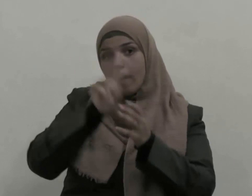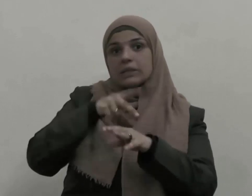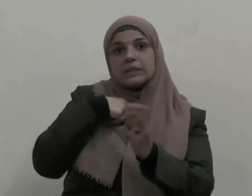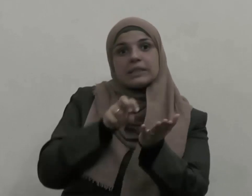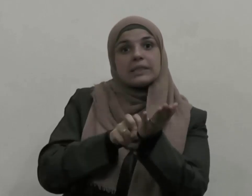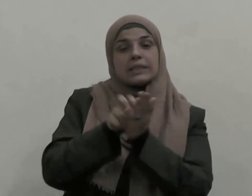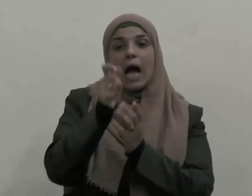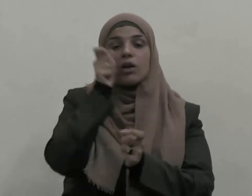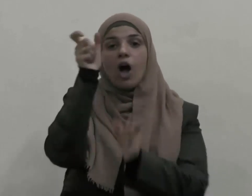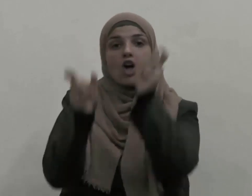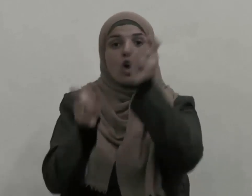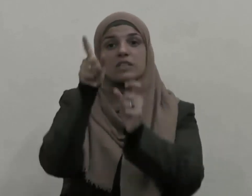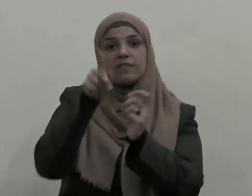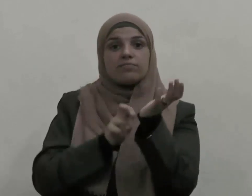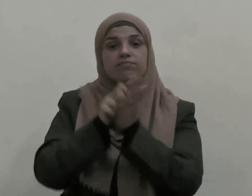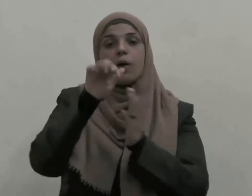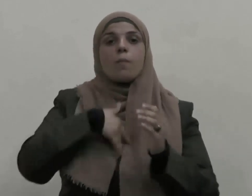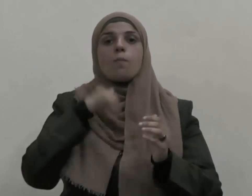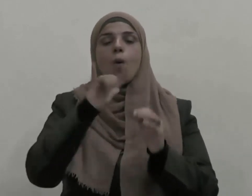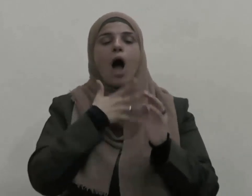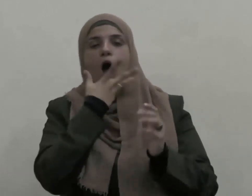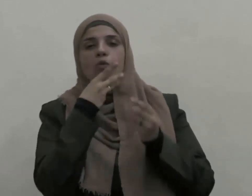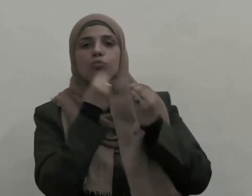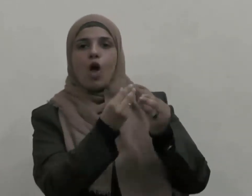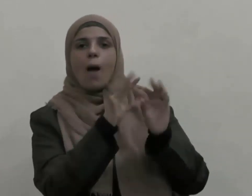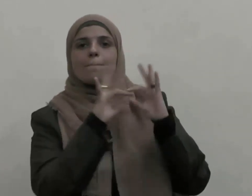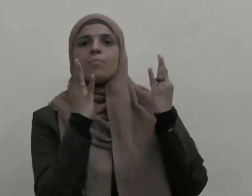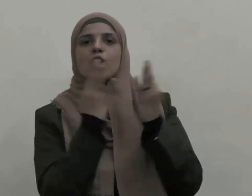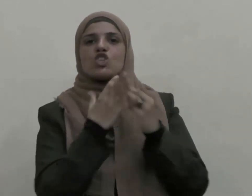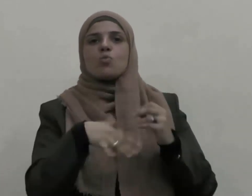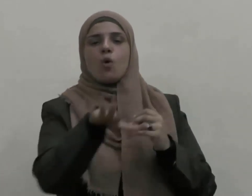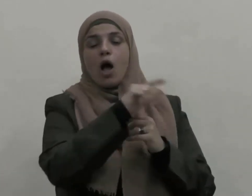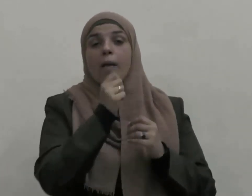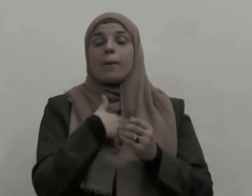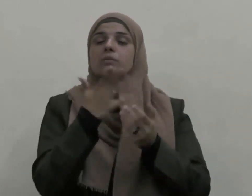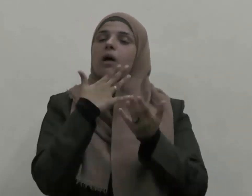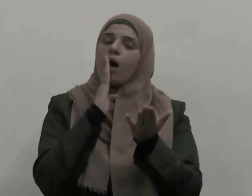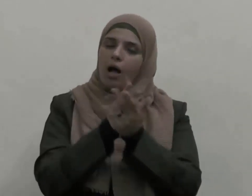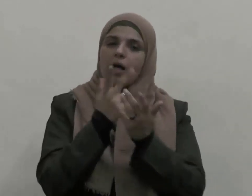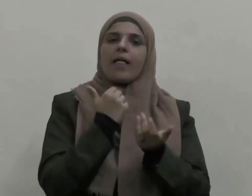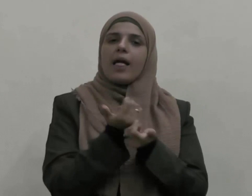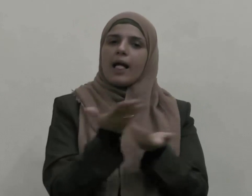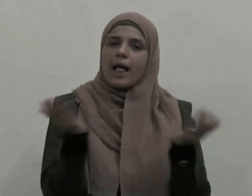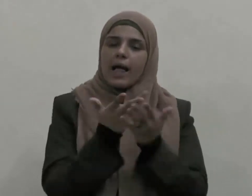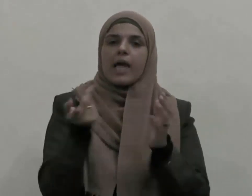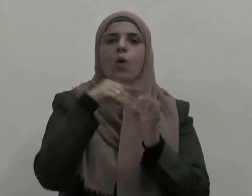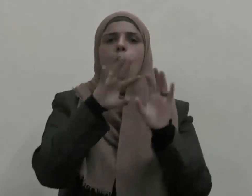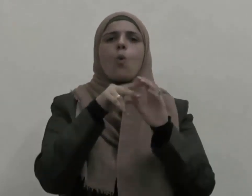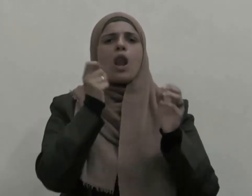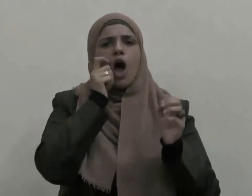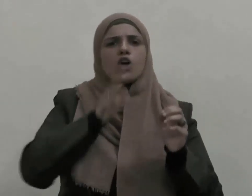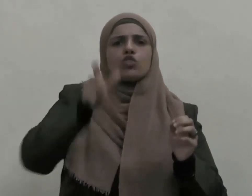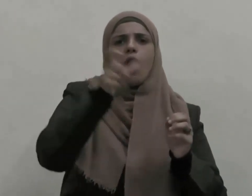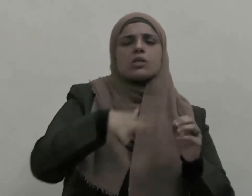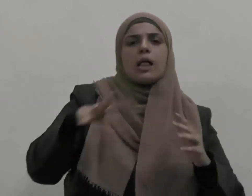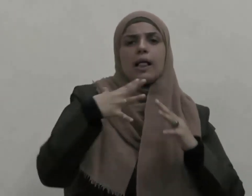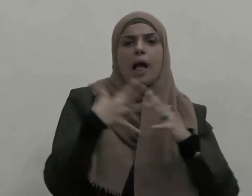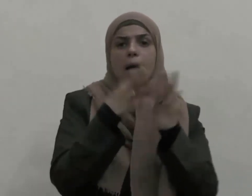أجل المجموع فيتحقق الخير للفرد والمجموع معه ويتعمق في قلوب أبناء